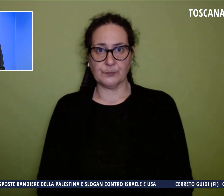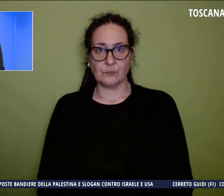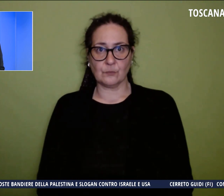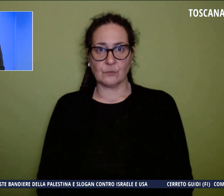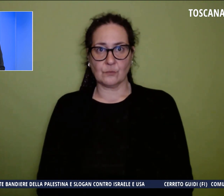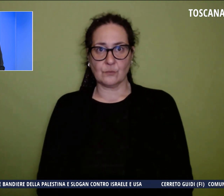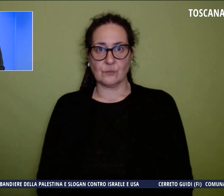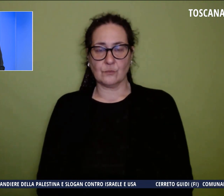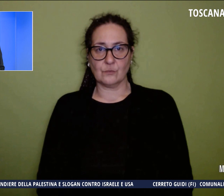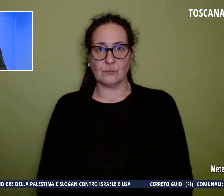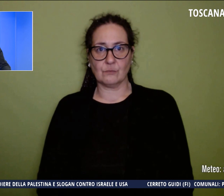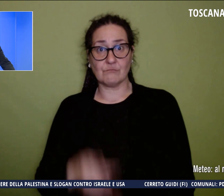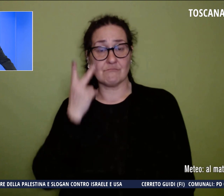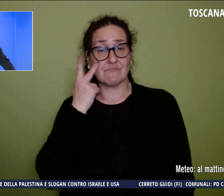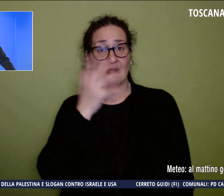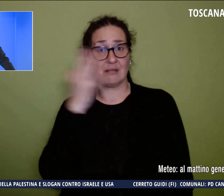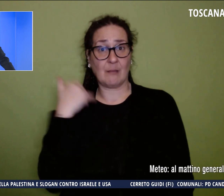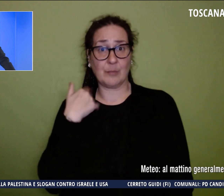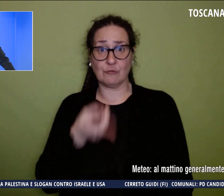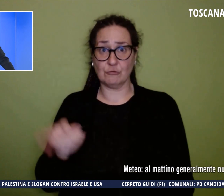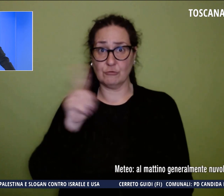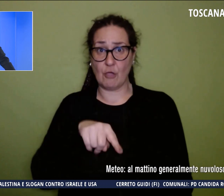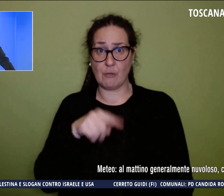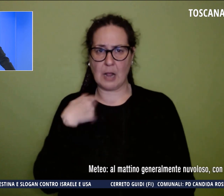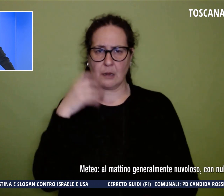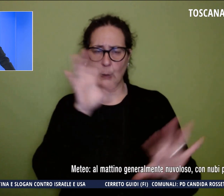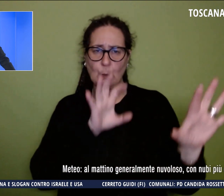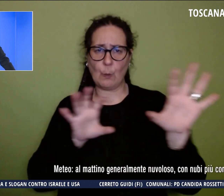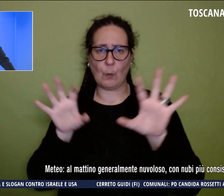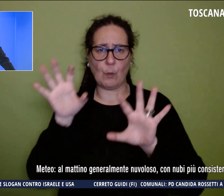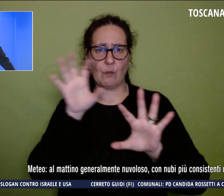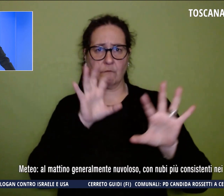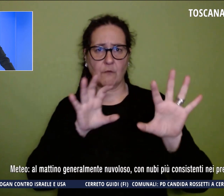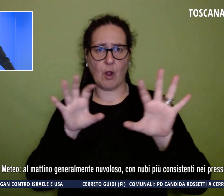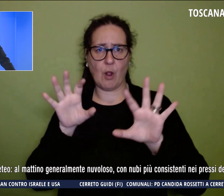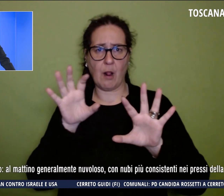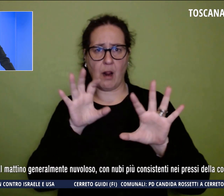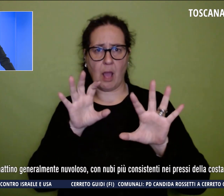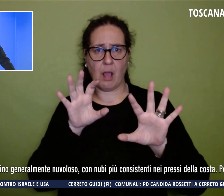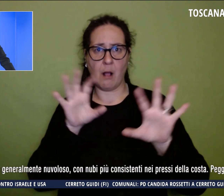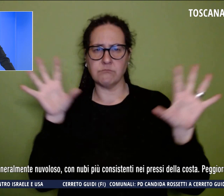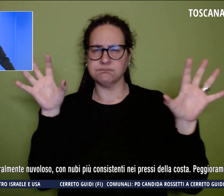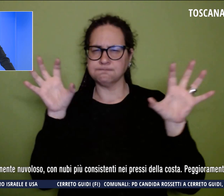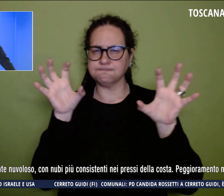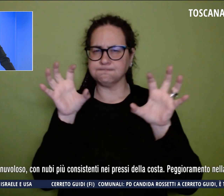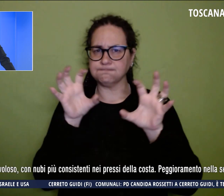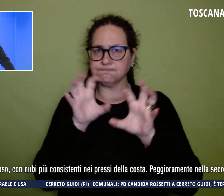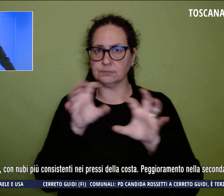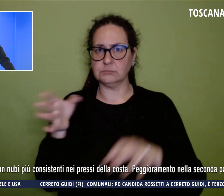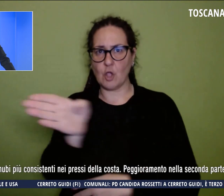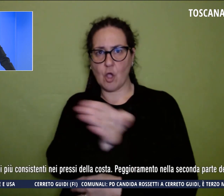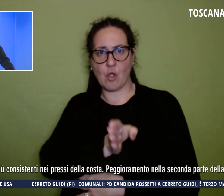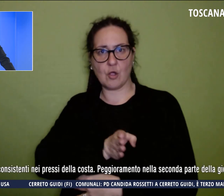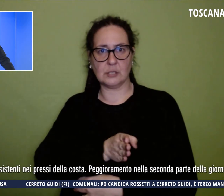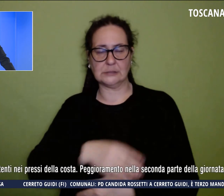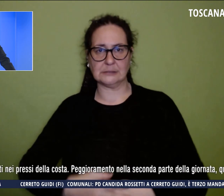E ora vediamo come sarà il tempo domani. Sarà generalmente poco nuvoloso, con nubi più consistenti, soprattutto sulla costa. C'è